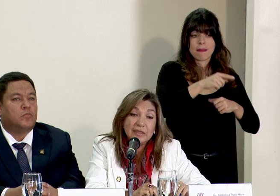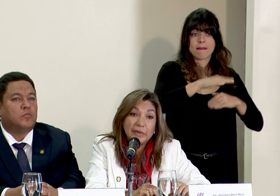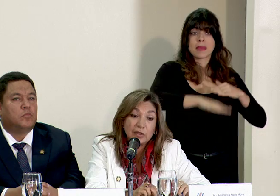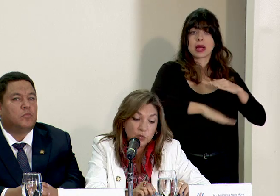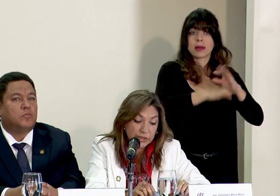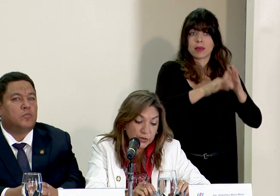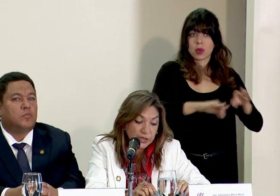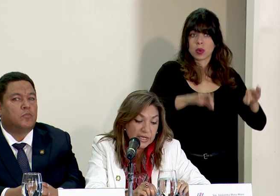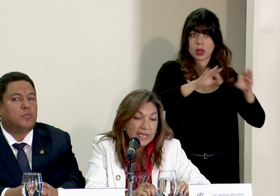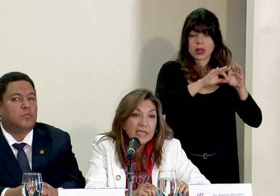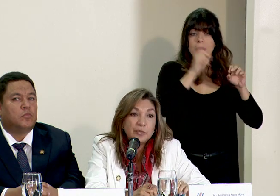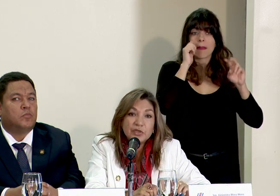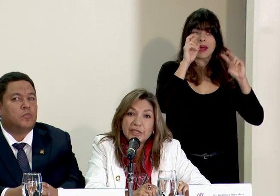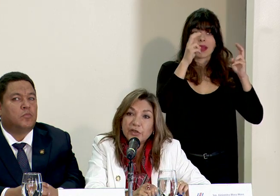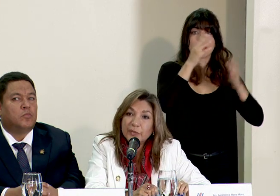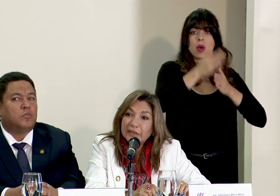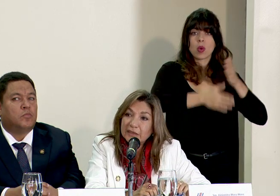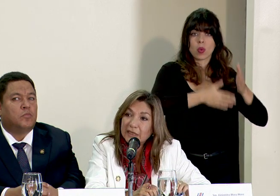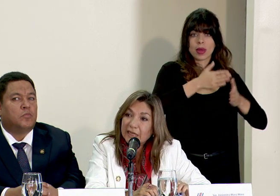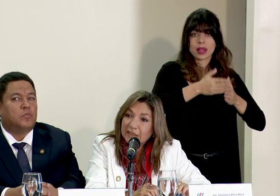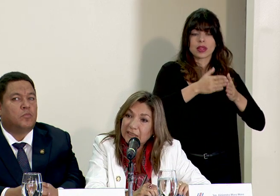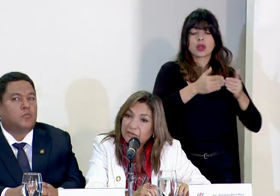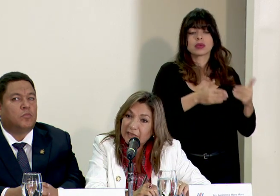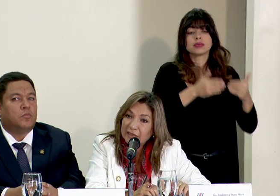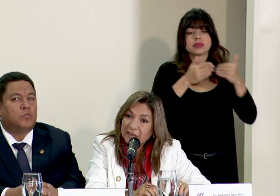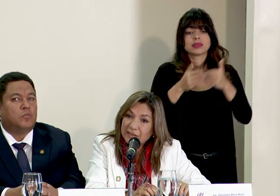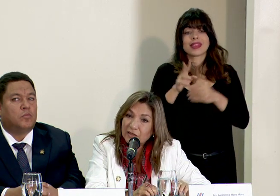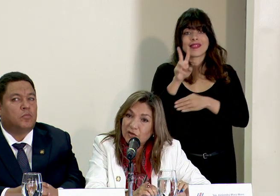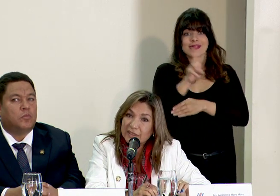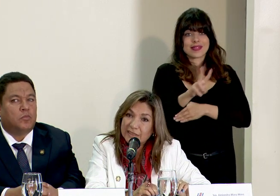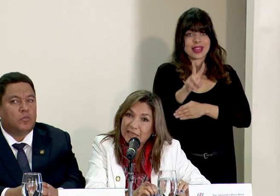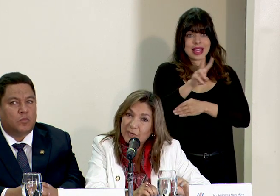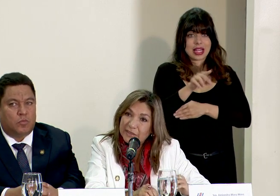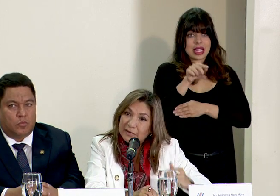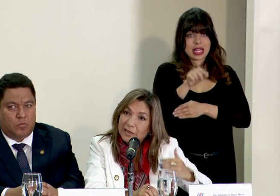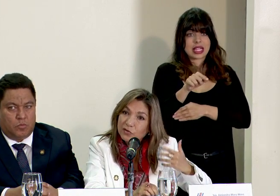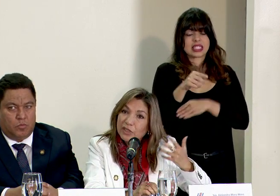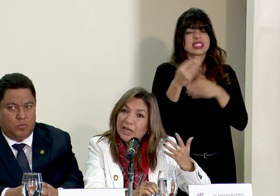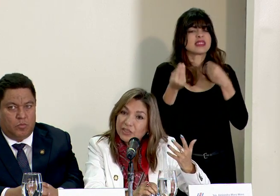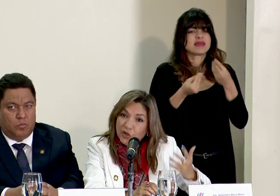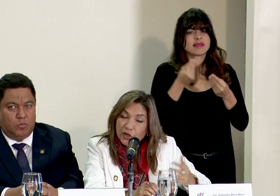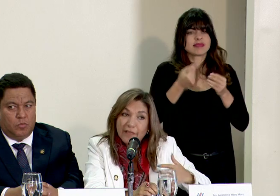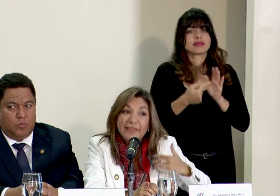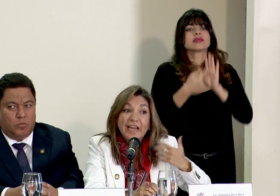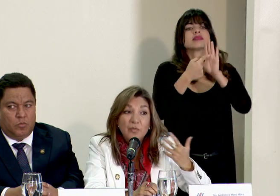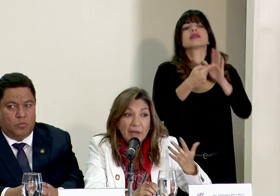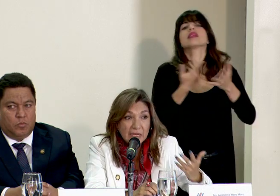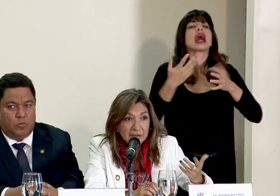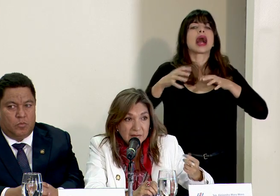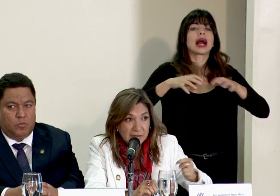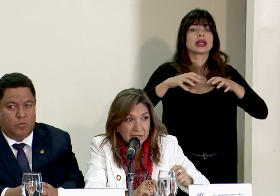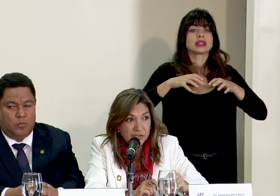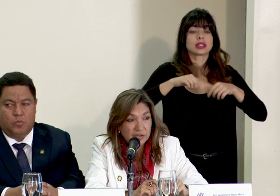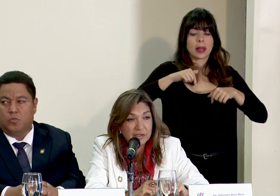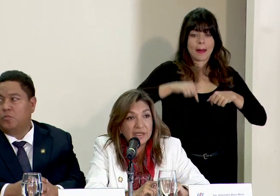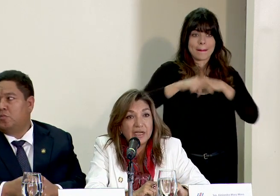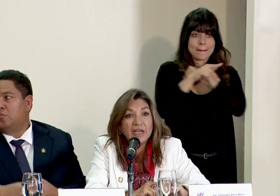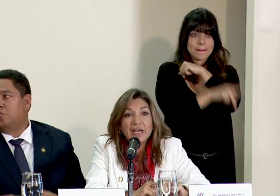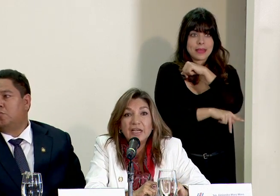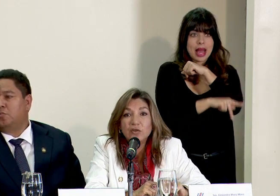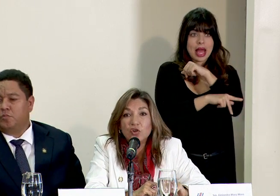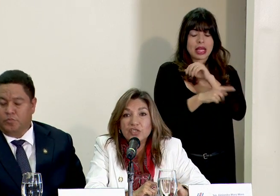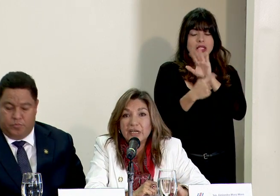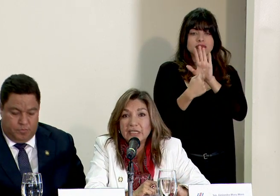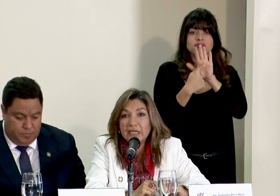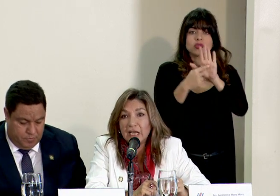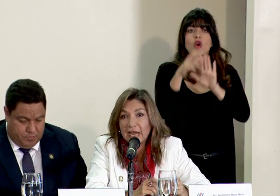importante para el cuido. Y posteriormente el día viernes lo que se estará presentando es la acción del país, la acción de